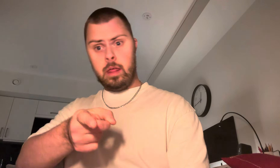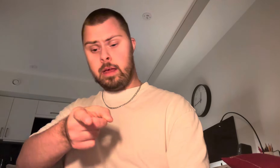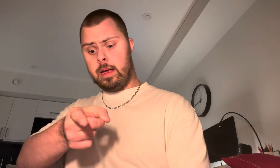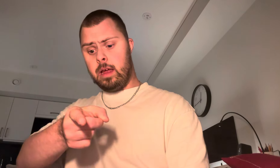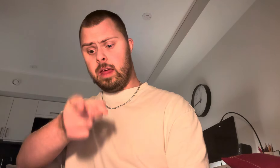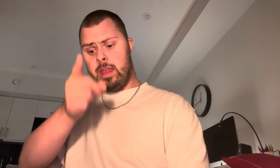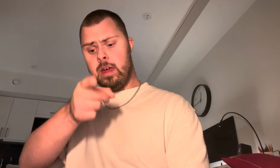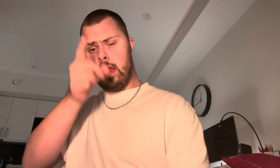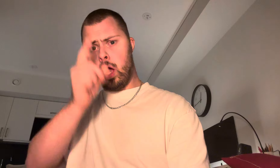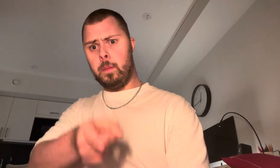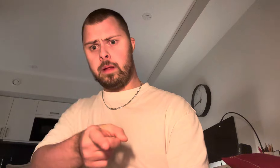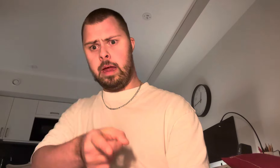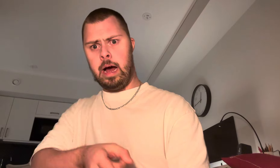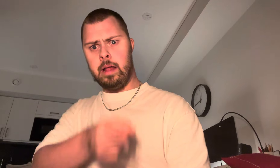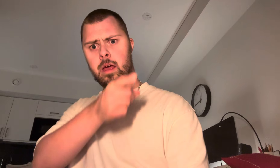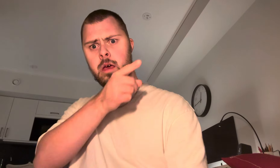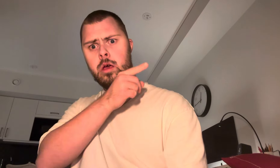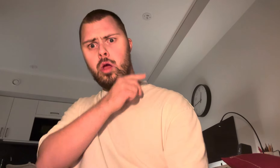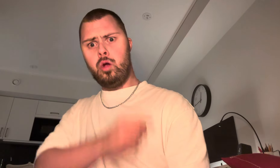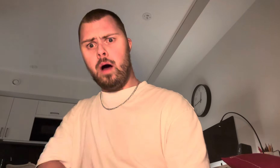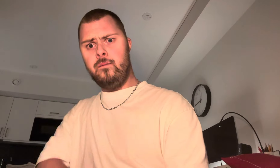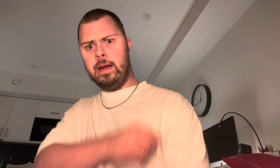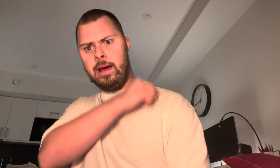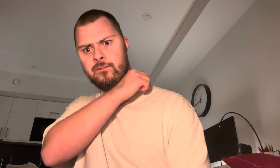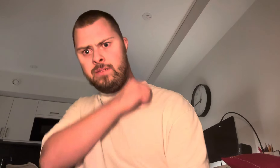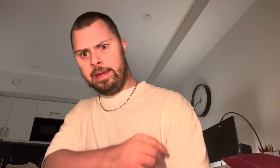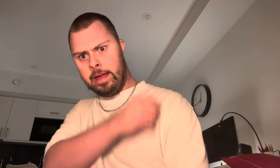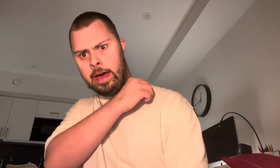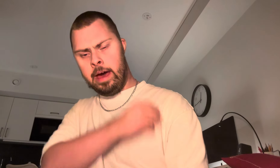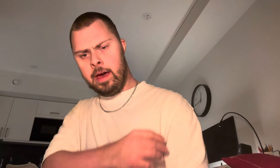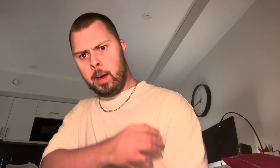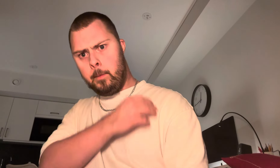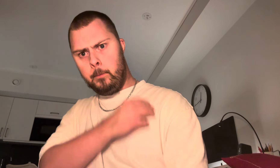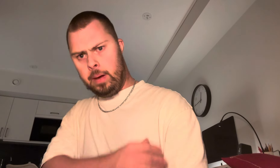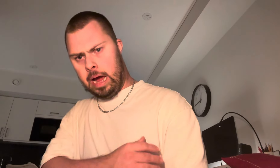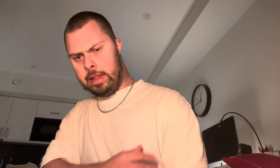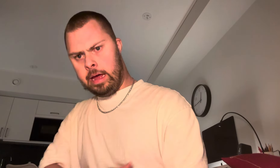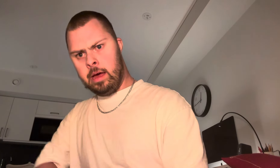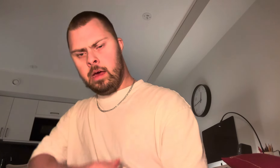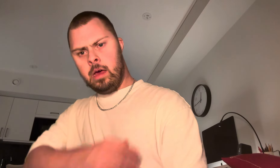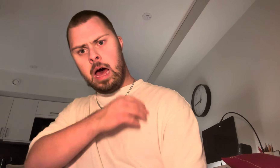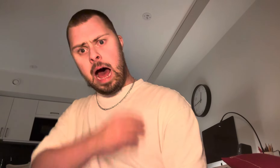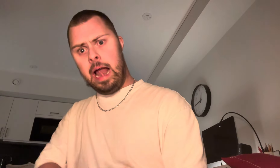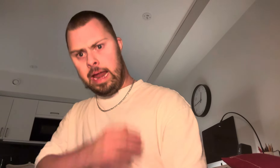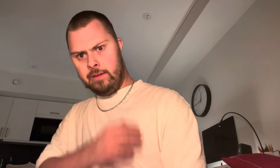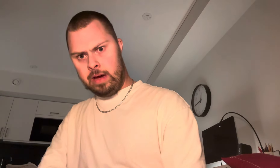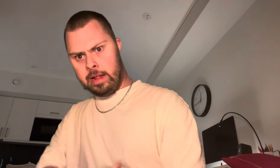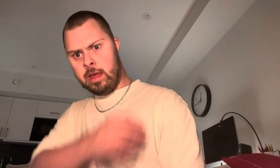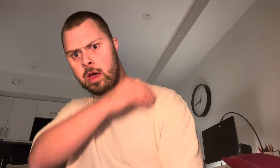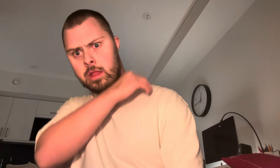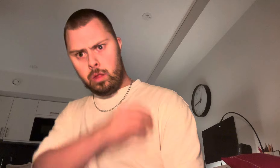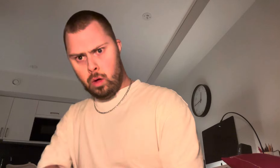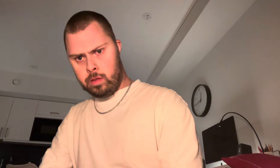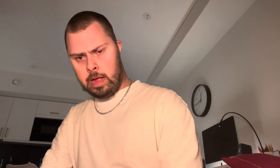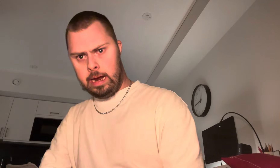sista kommenteraren. Jag vill vidare med det här livet. Nu snälla.